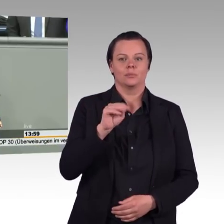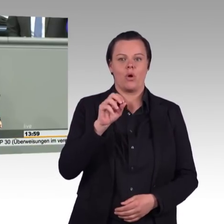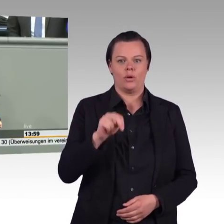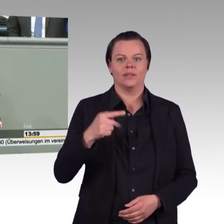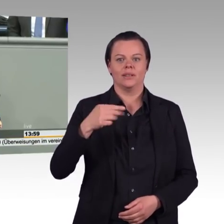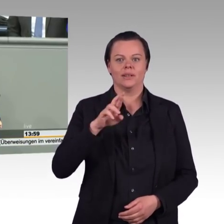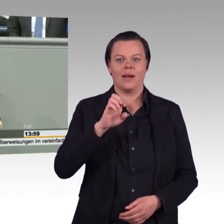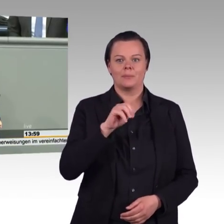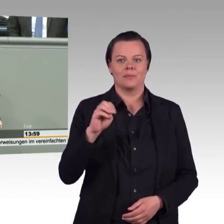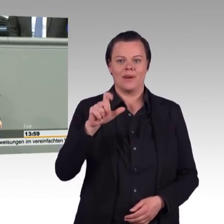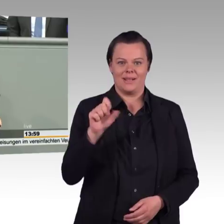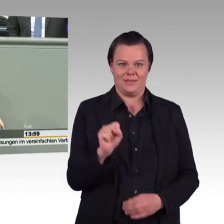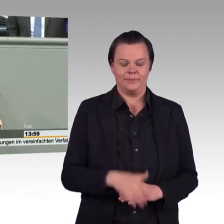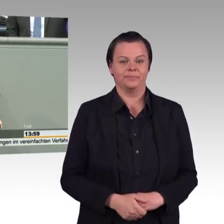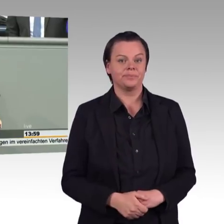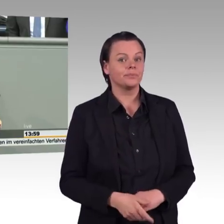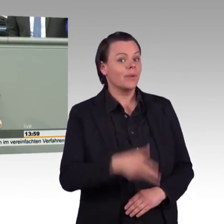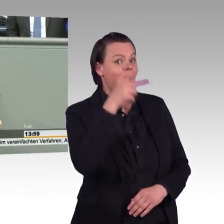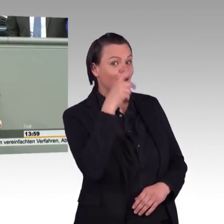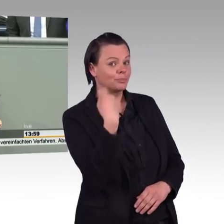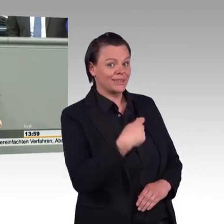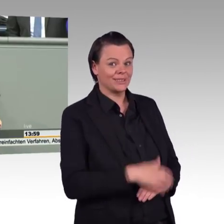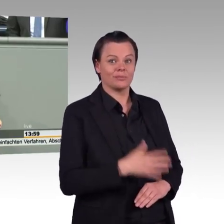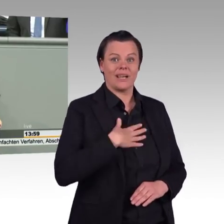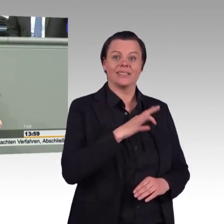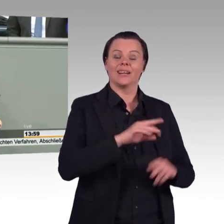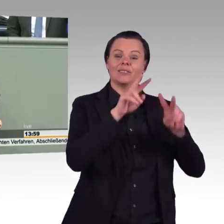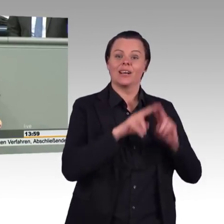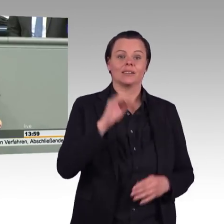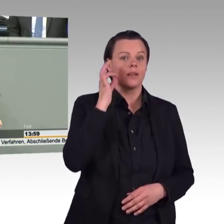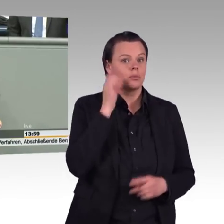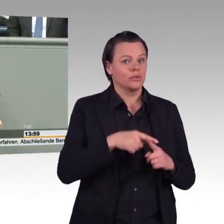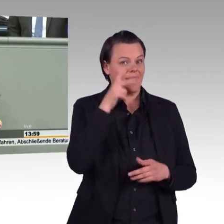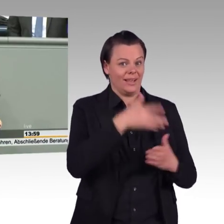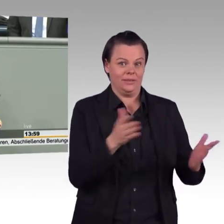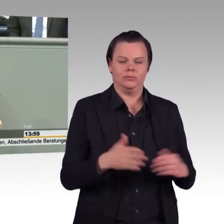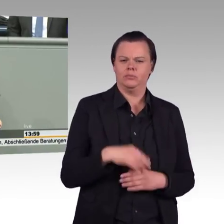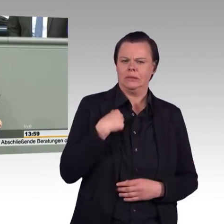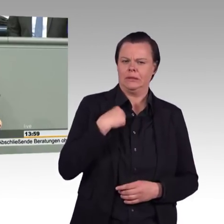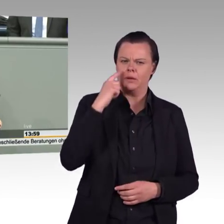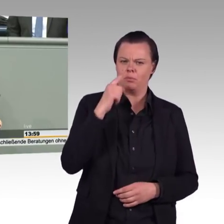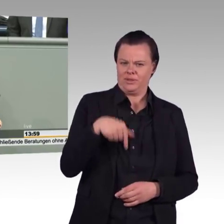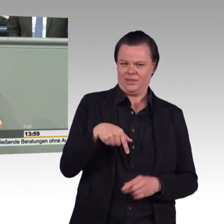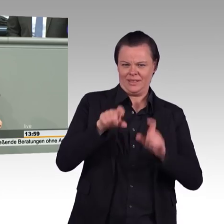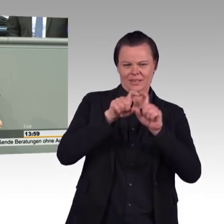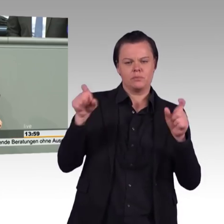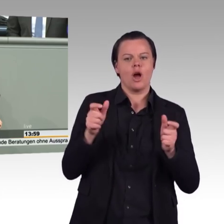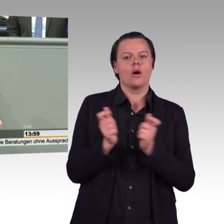Kohleausstieg als wir, das sind übrigens alle Länder, die auf Atomkraft setzen. Das sind alles Länder, die auf Atomkraft setzen. Und das ist der große Unterschied.